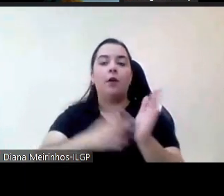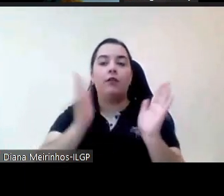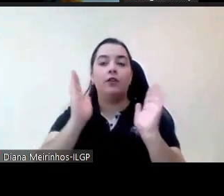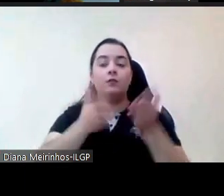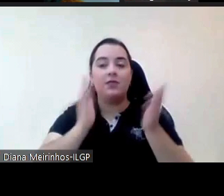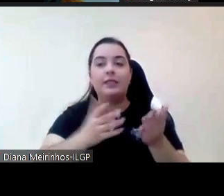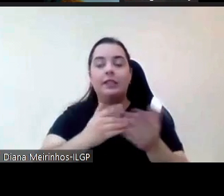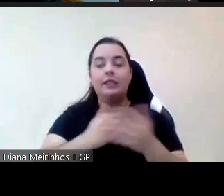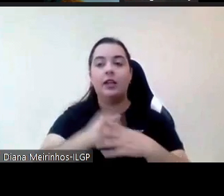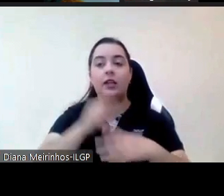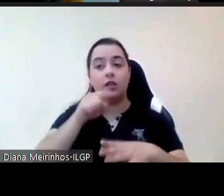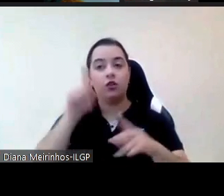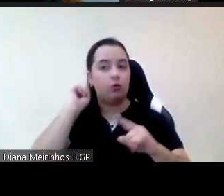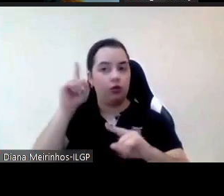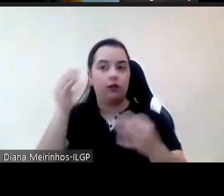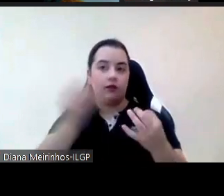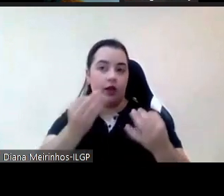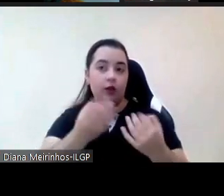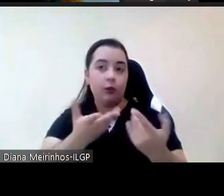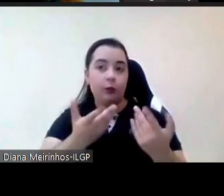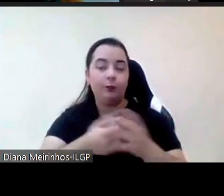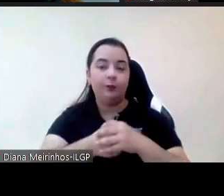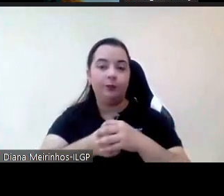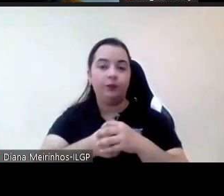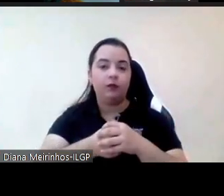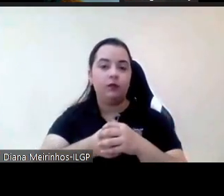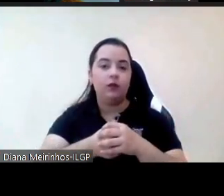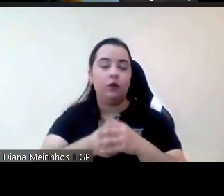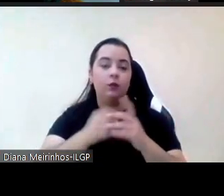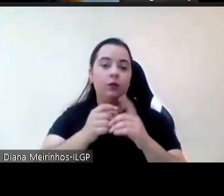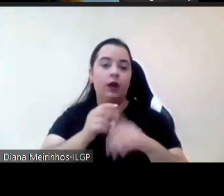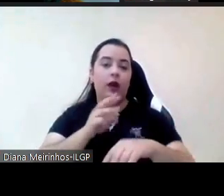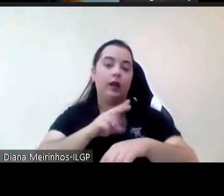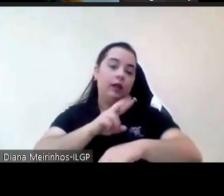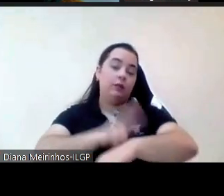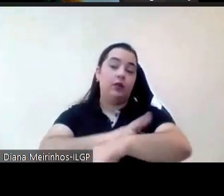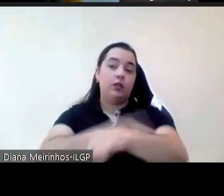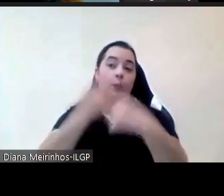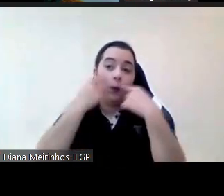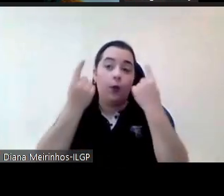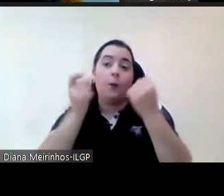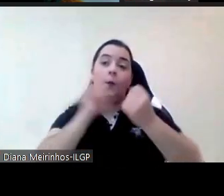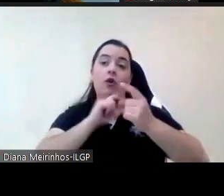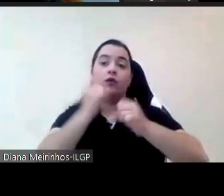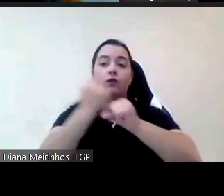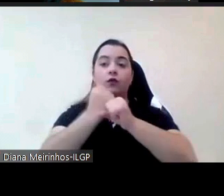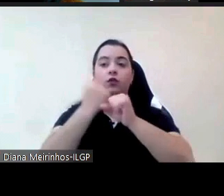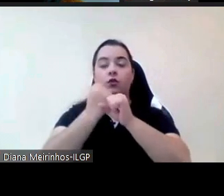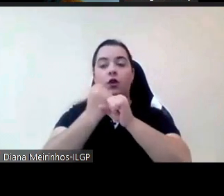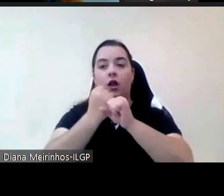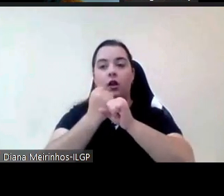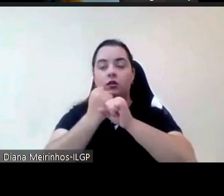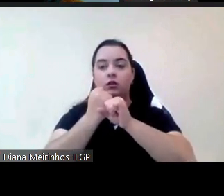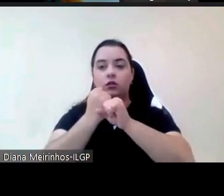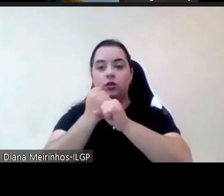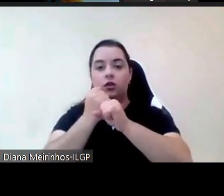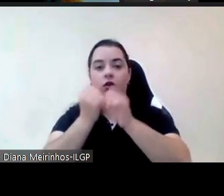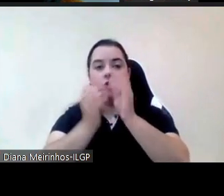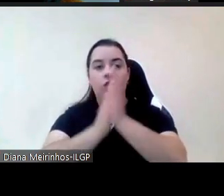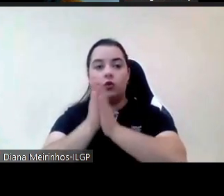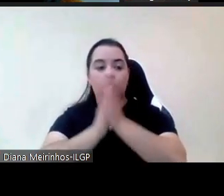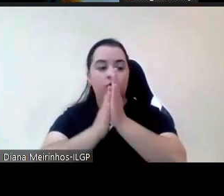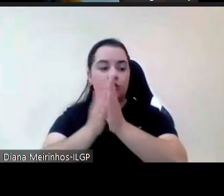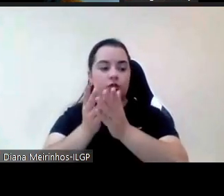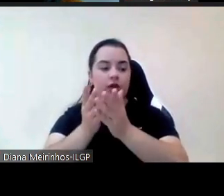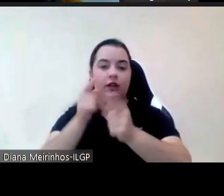essencial e de facto a administração pública pode funcionar como esse como esse hub de partilha de informação